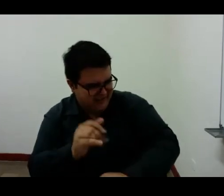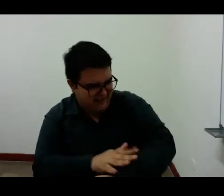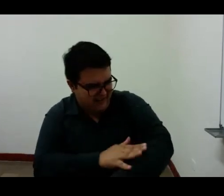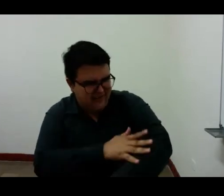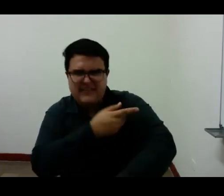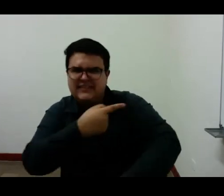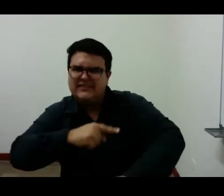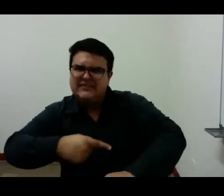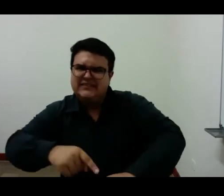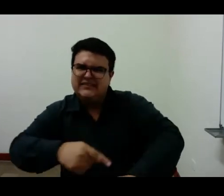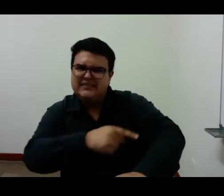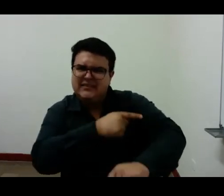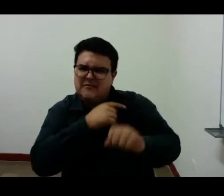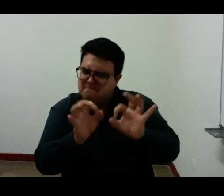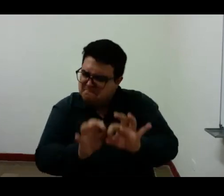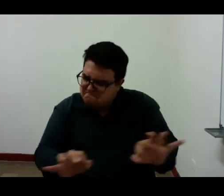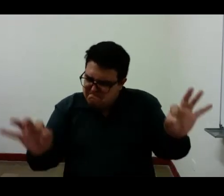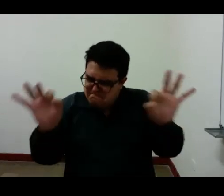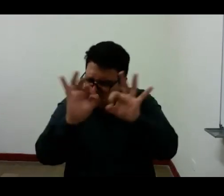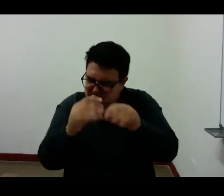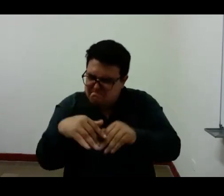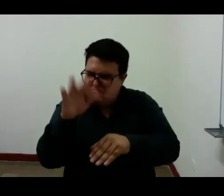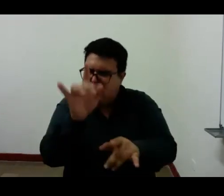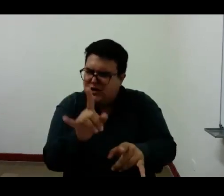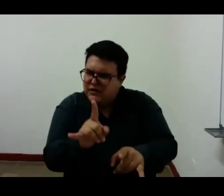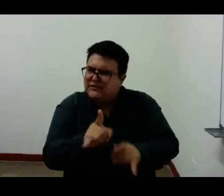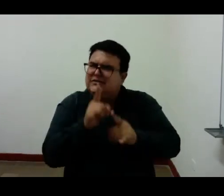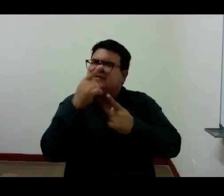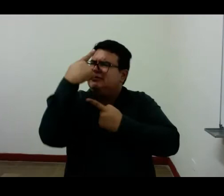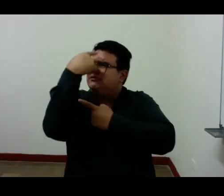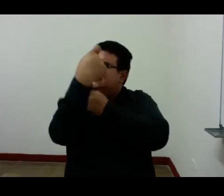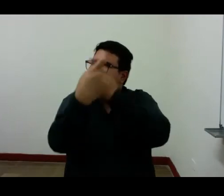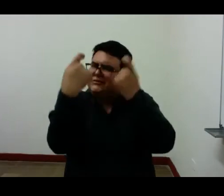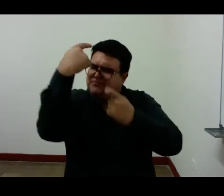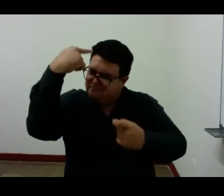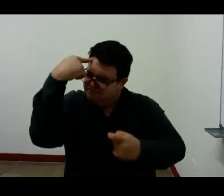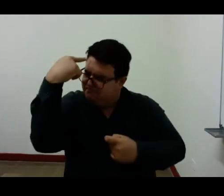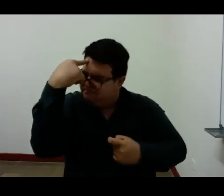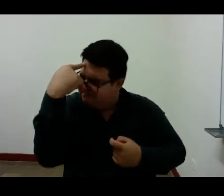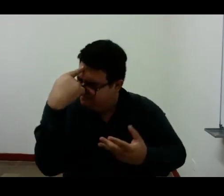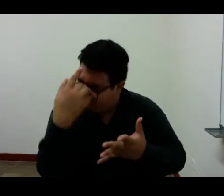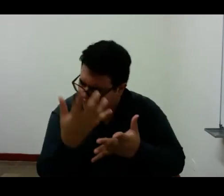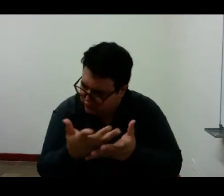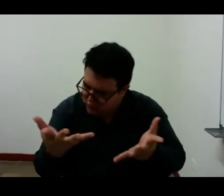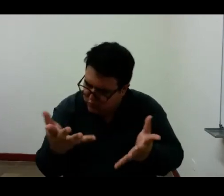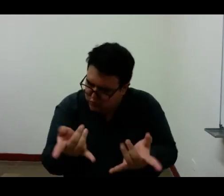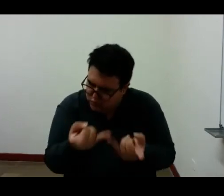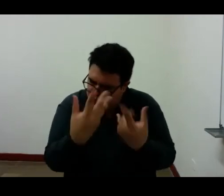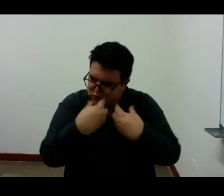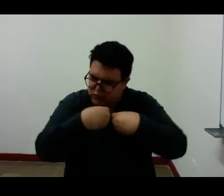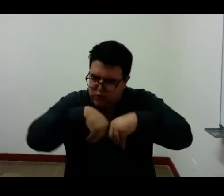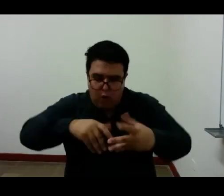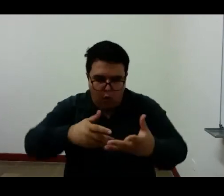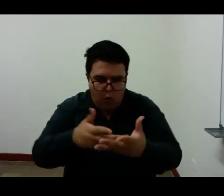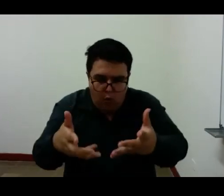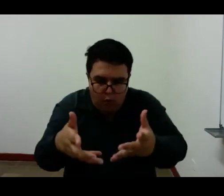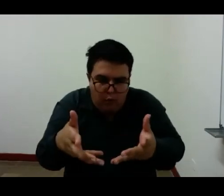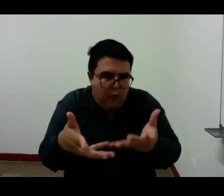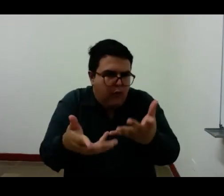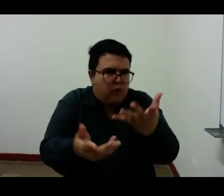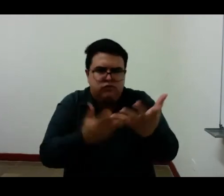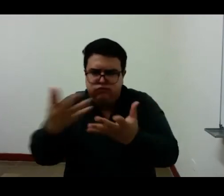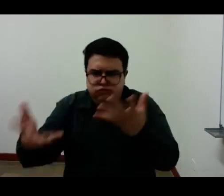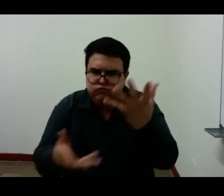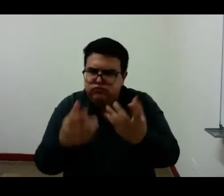es necesario desaprender el pensamiento que se intrompe en el corazón de los